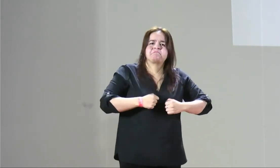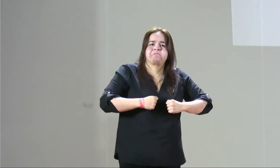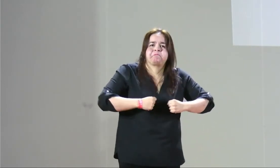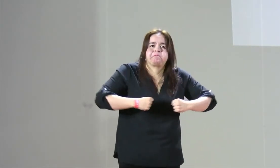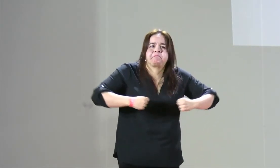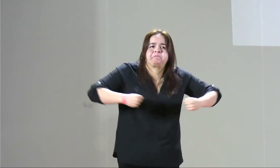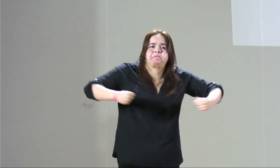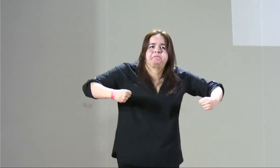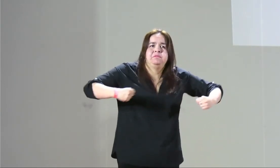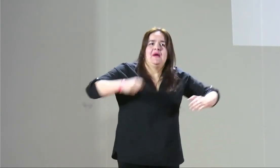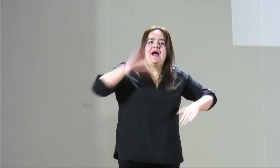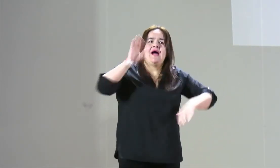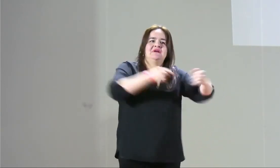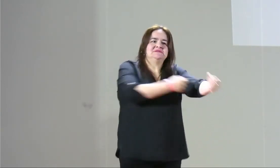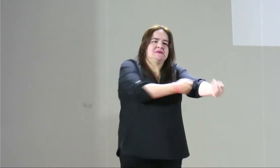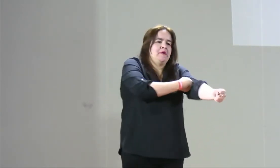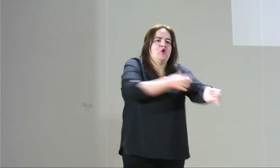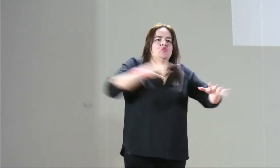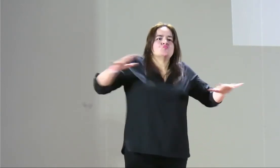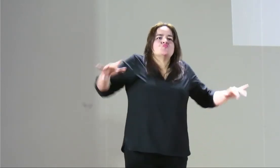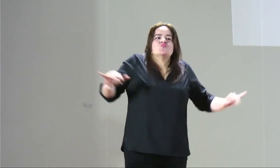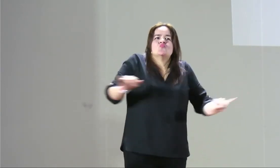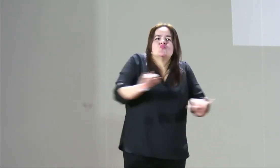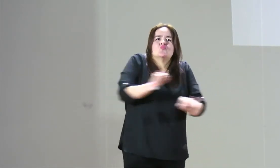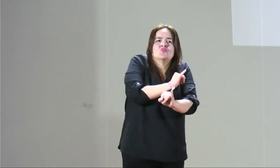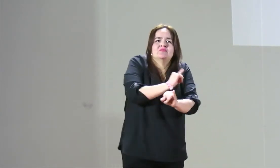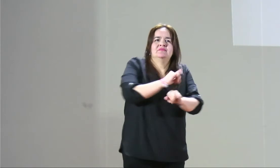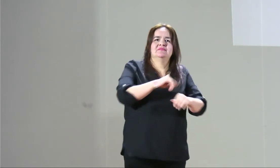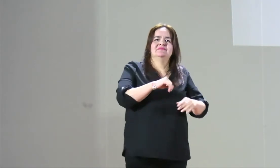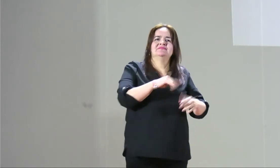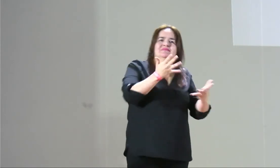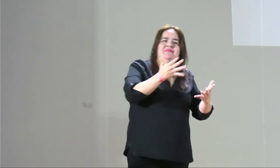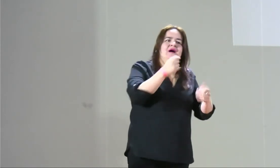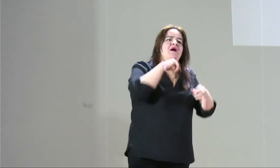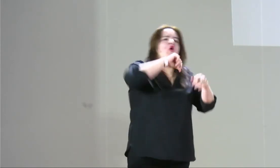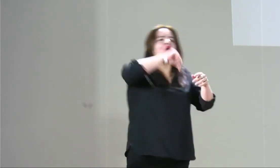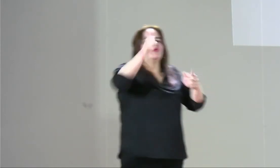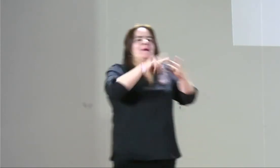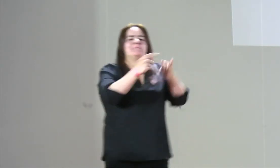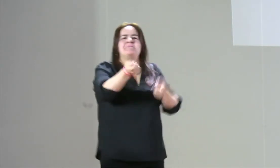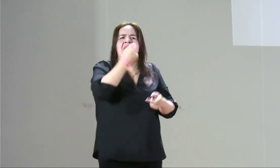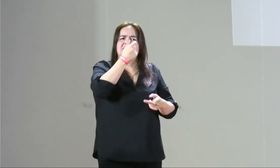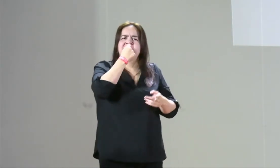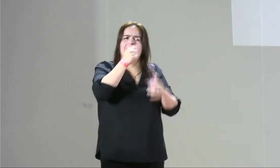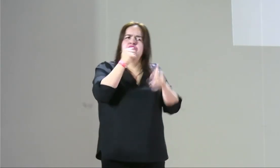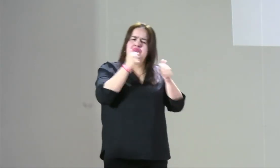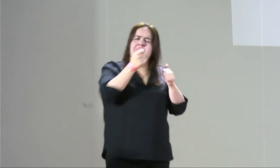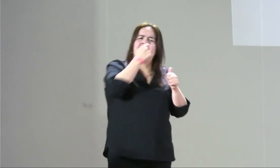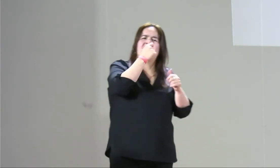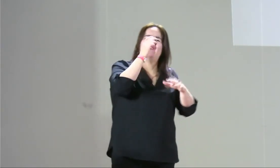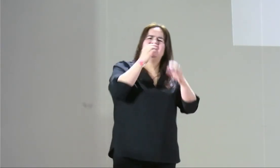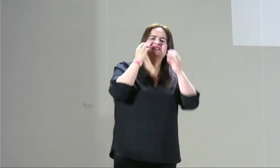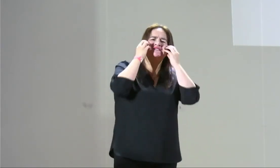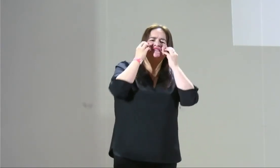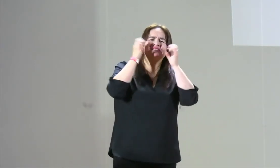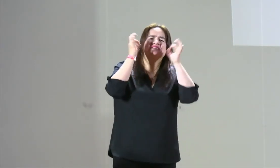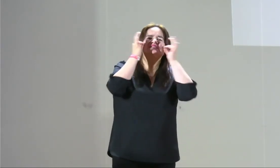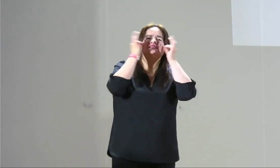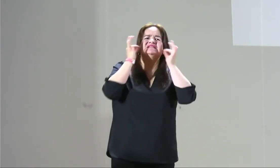entonces una mujer planifica de pronto con Yadel, entonces el problema del Yadel es que libera unas hormonas que lo que hace es que el cuerpo de pronto tome mayor